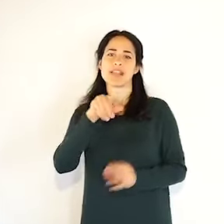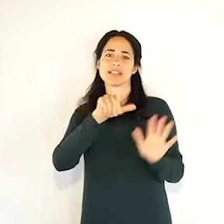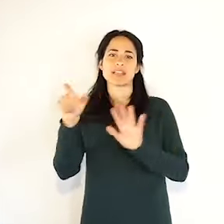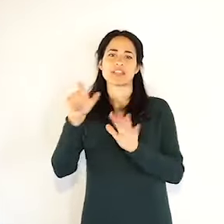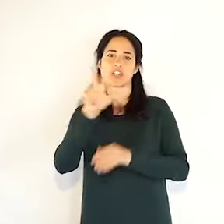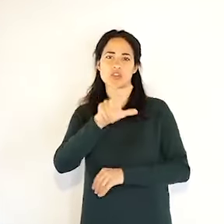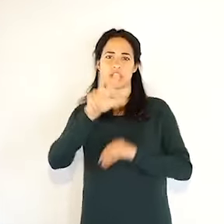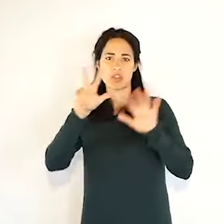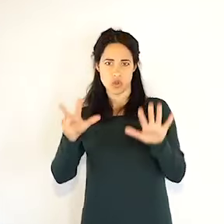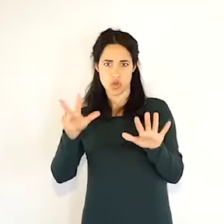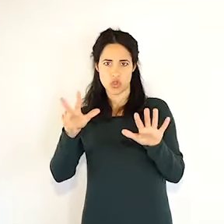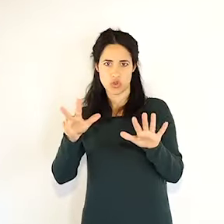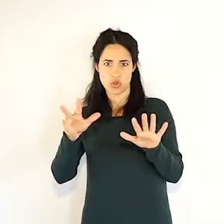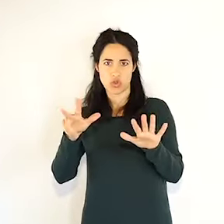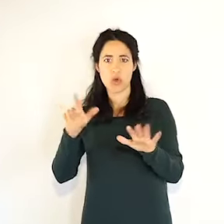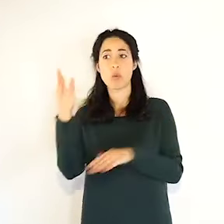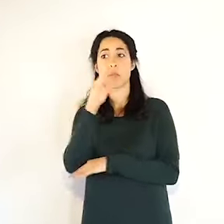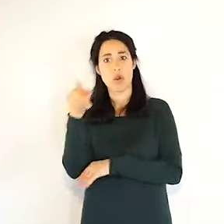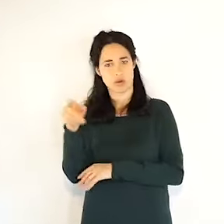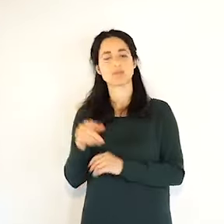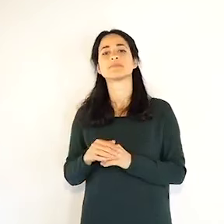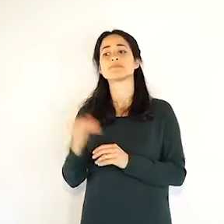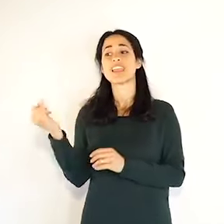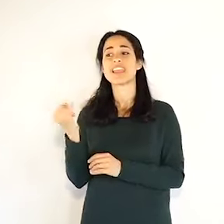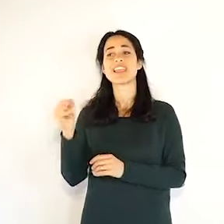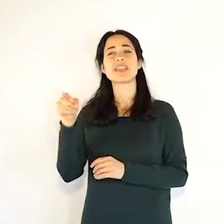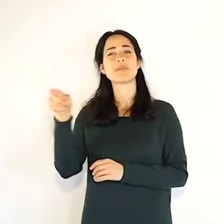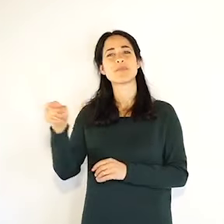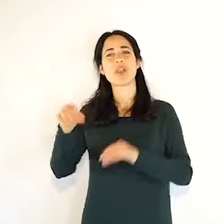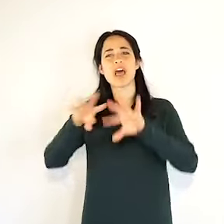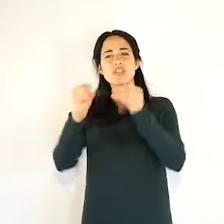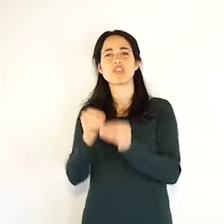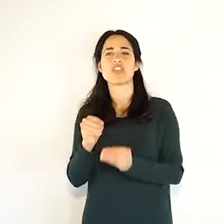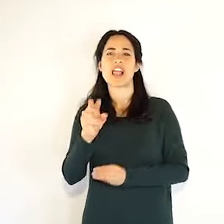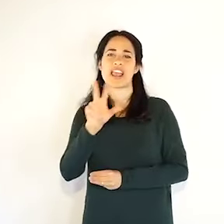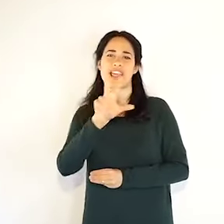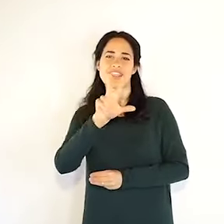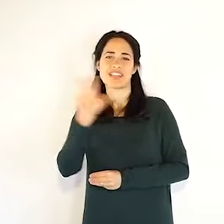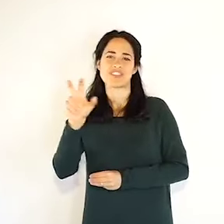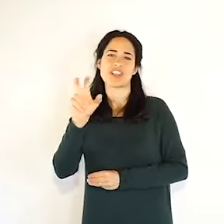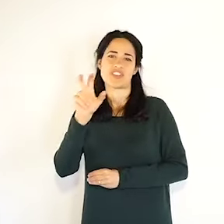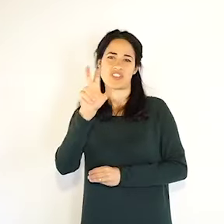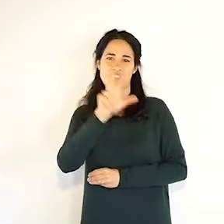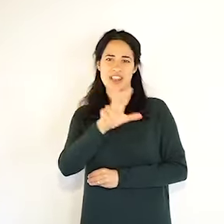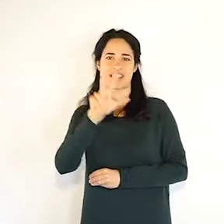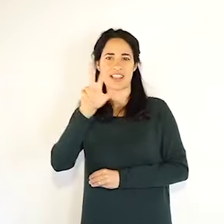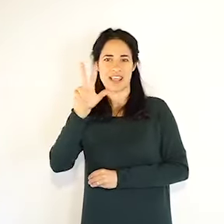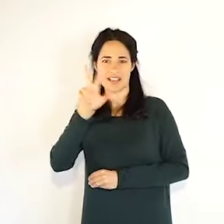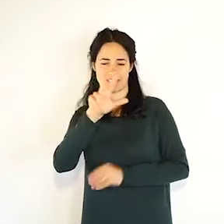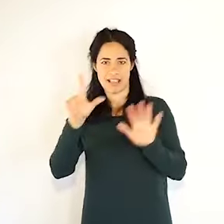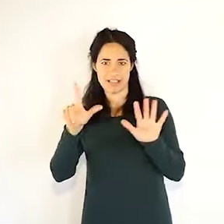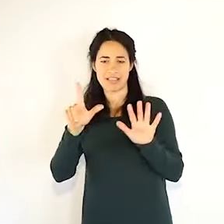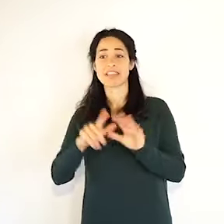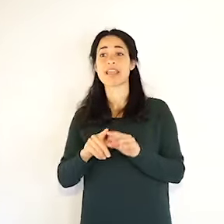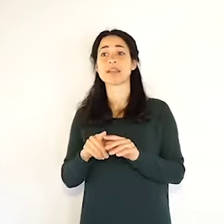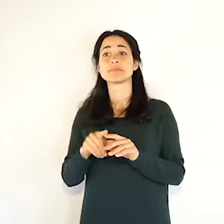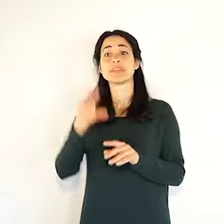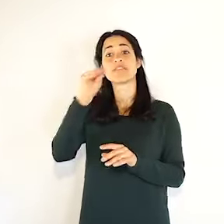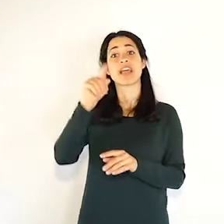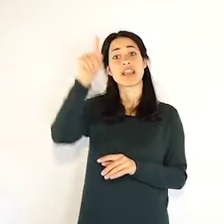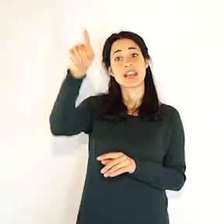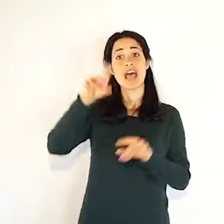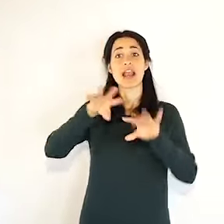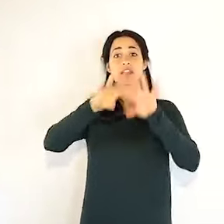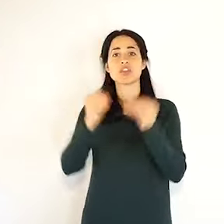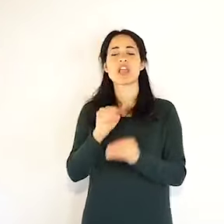in Romagna complessivamente tutte le tre province fanno 103